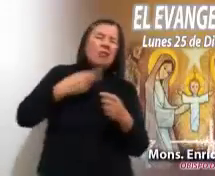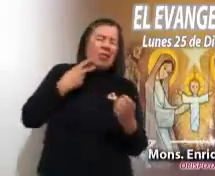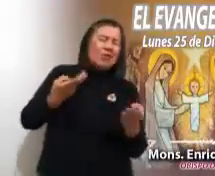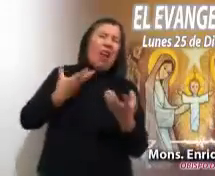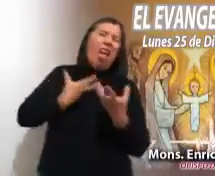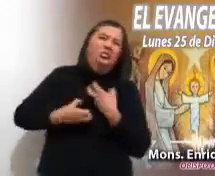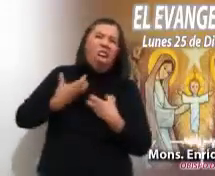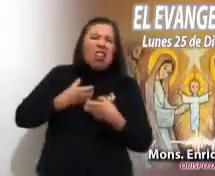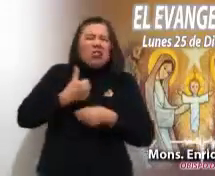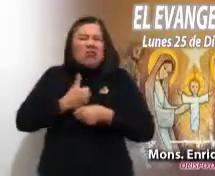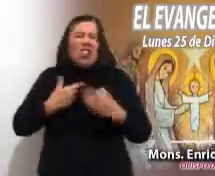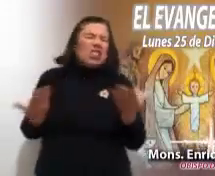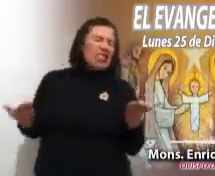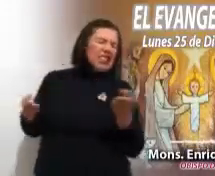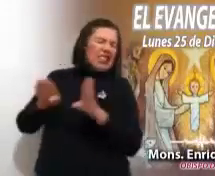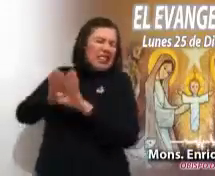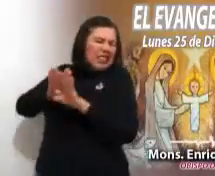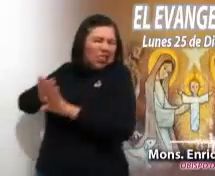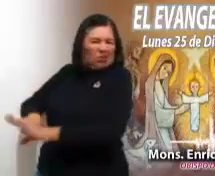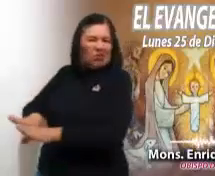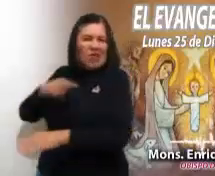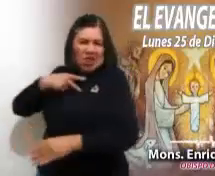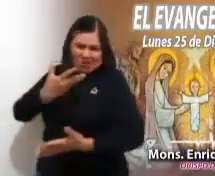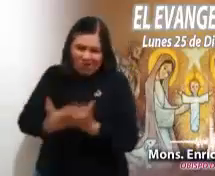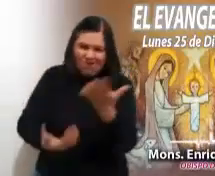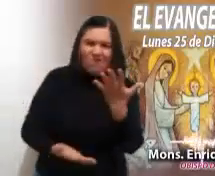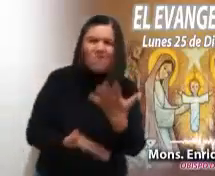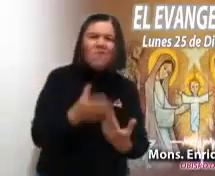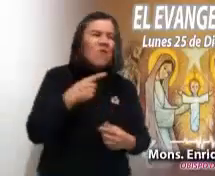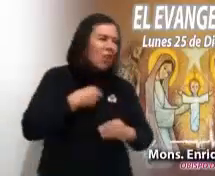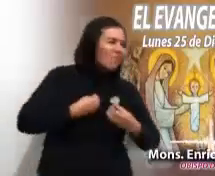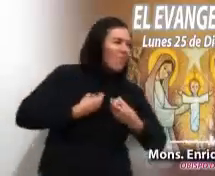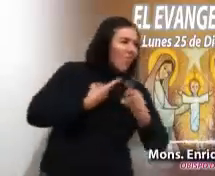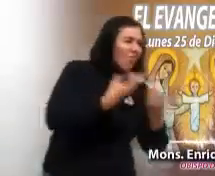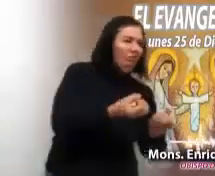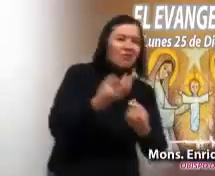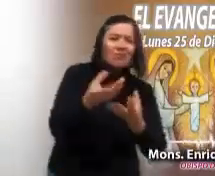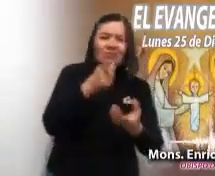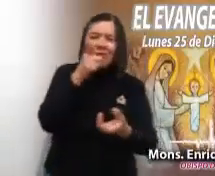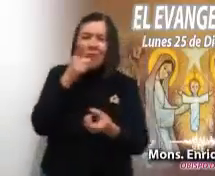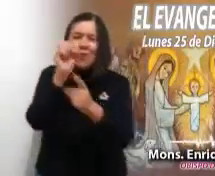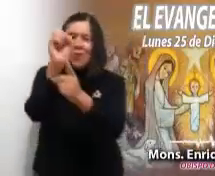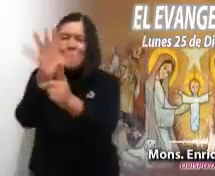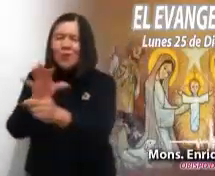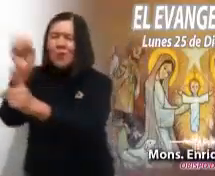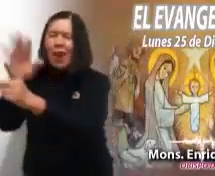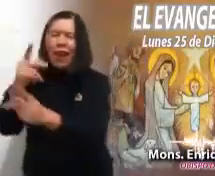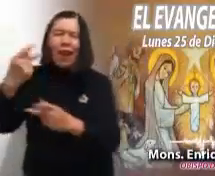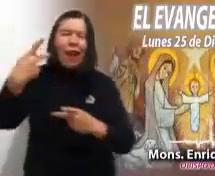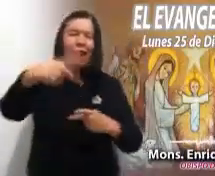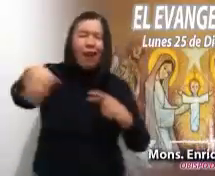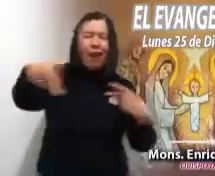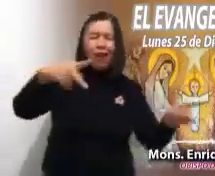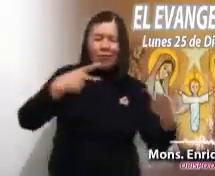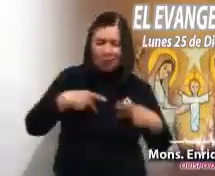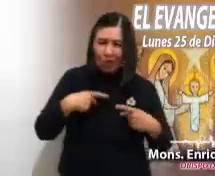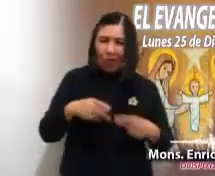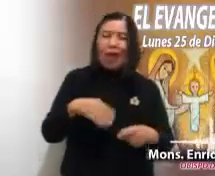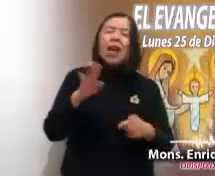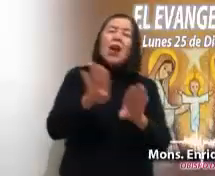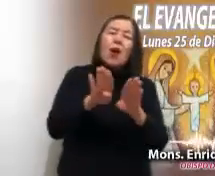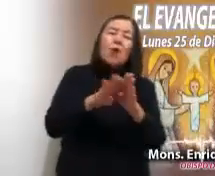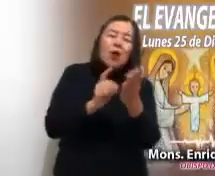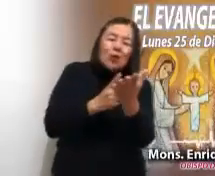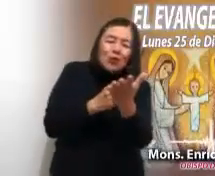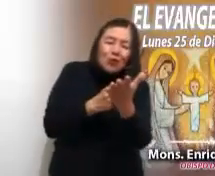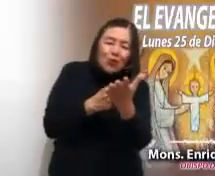frustraciones amargadas, se ponen a construir y llevan luz y esperanza a todos sus hermanos. El